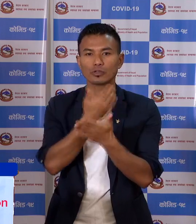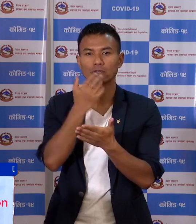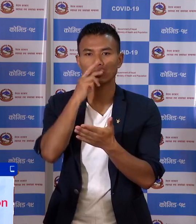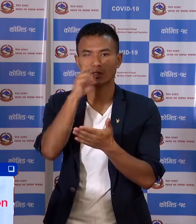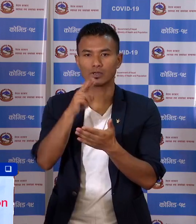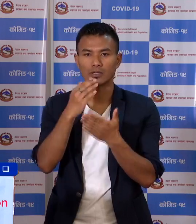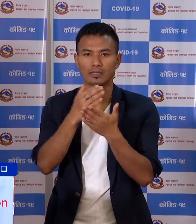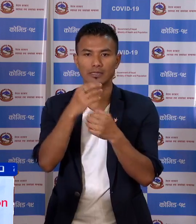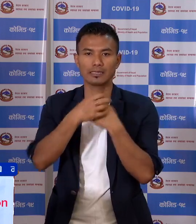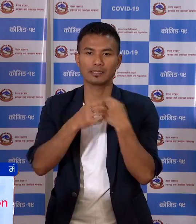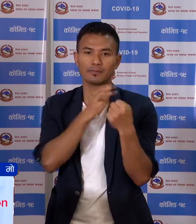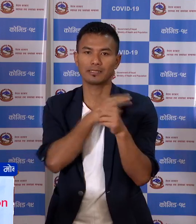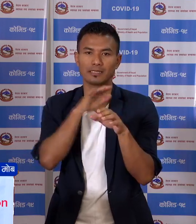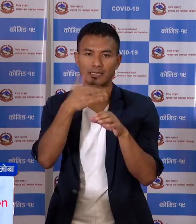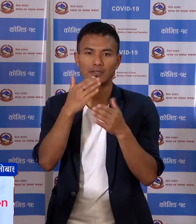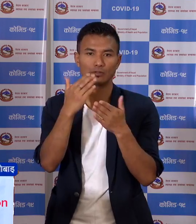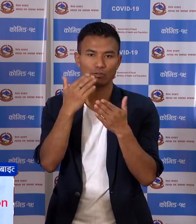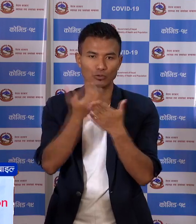रह कसरी देश बाशीलाई